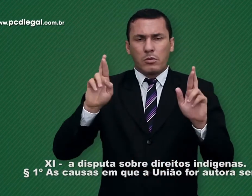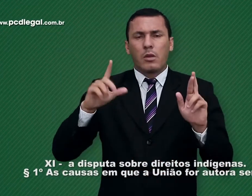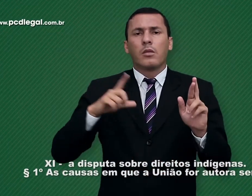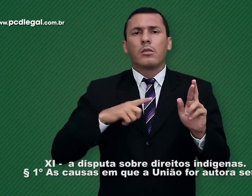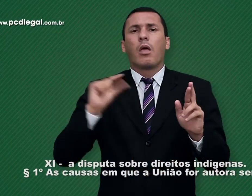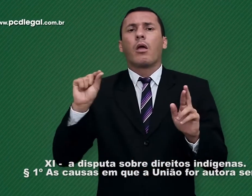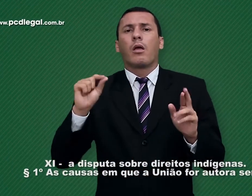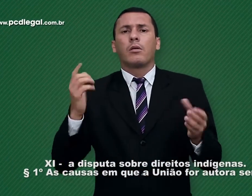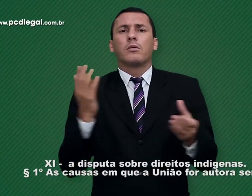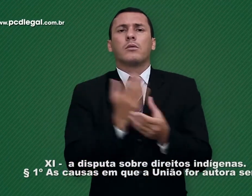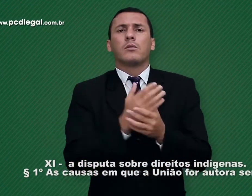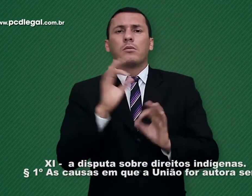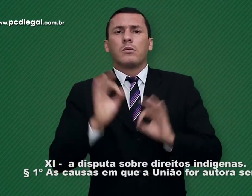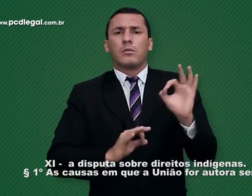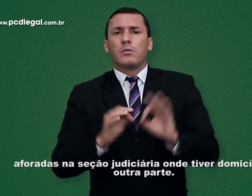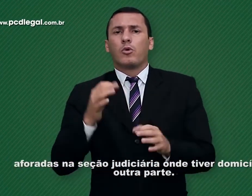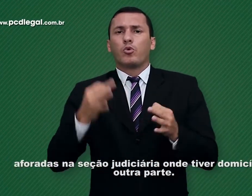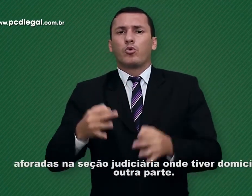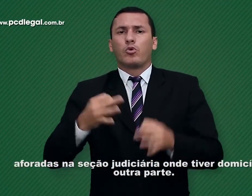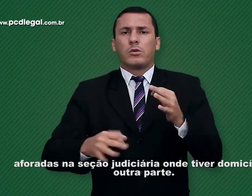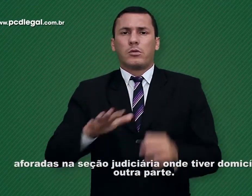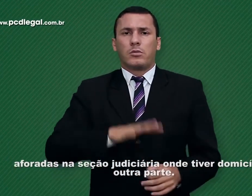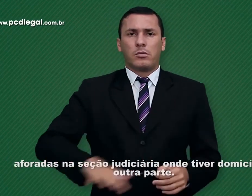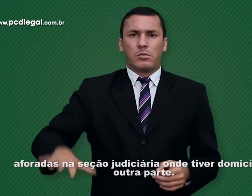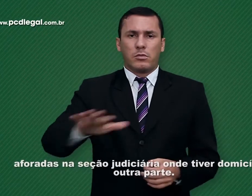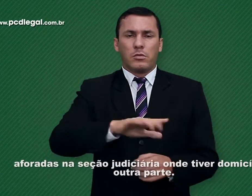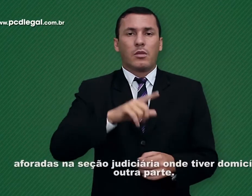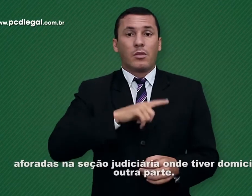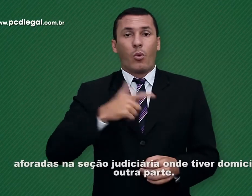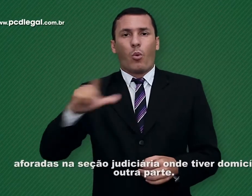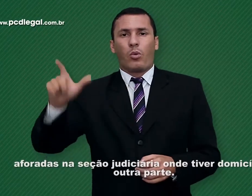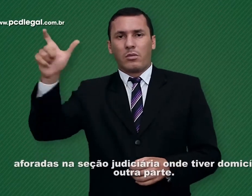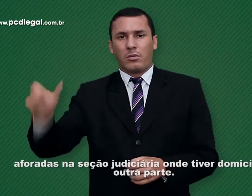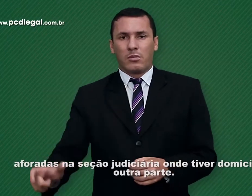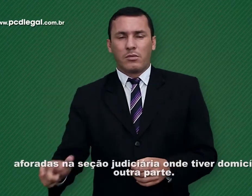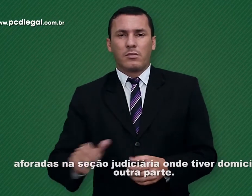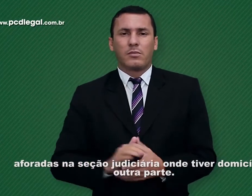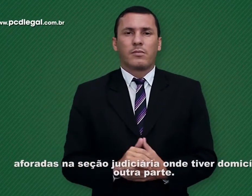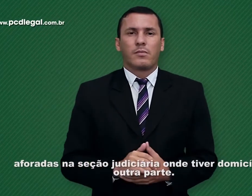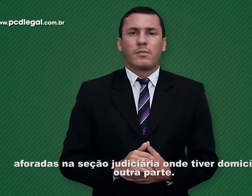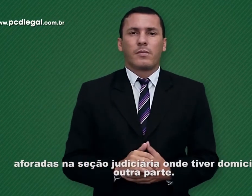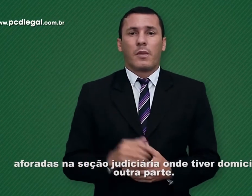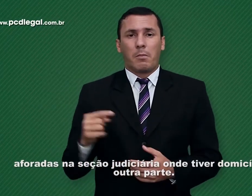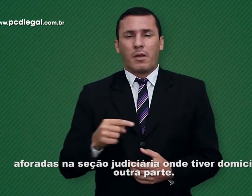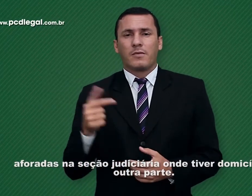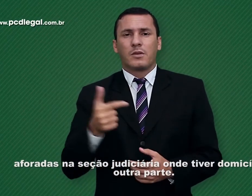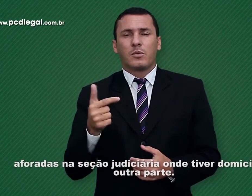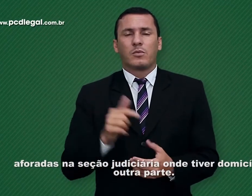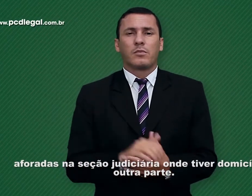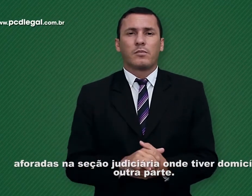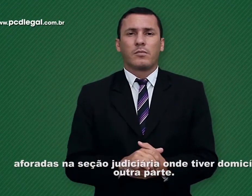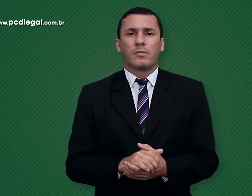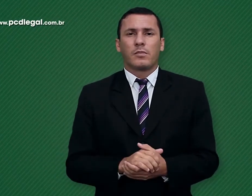for autora serão aforadas na sessão judiciária onde tiver domicílio a outra parte.